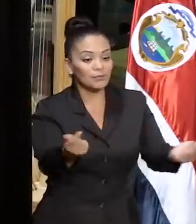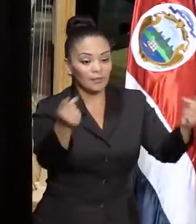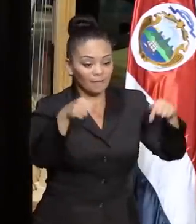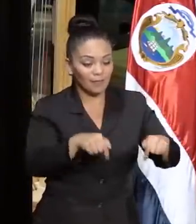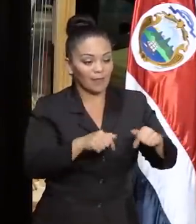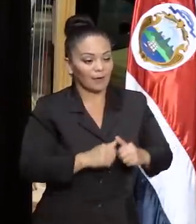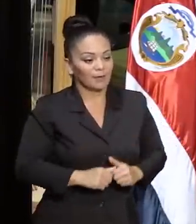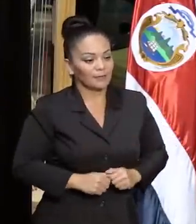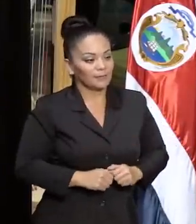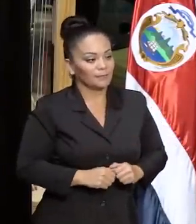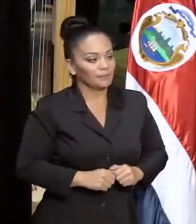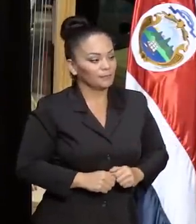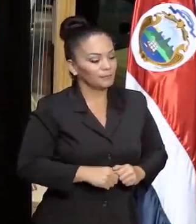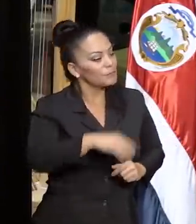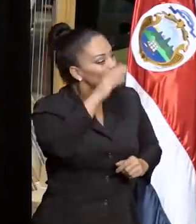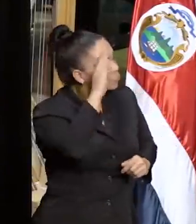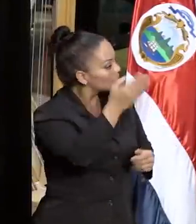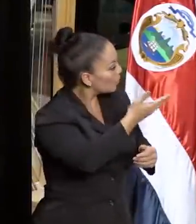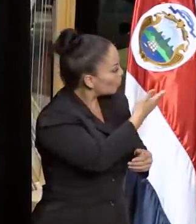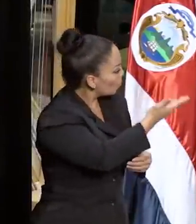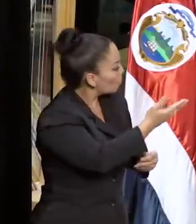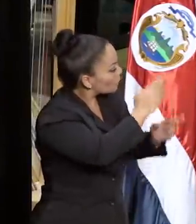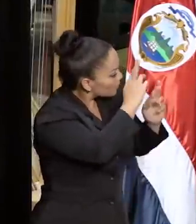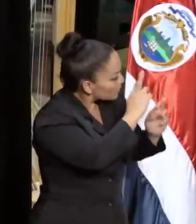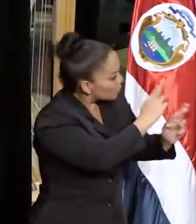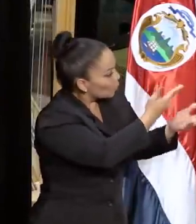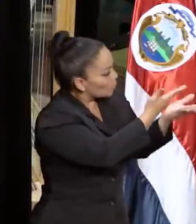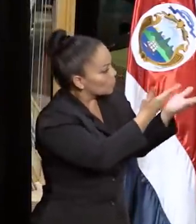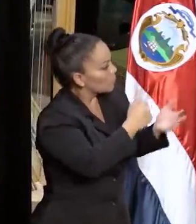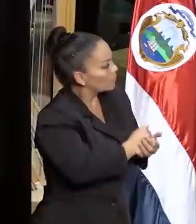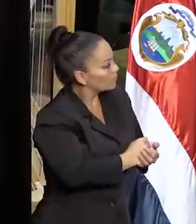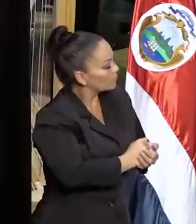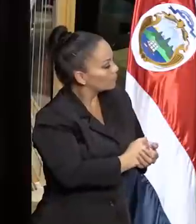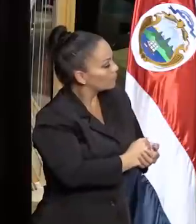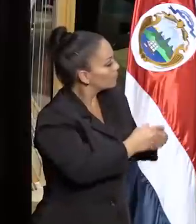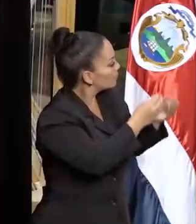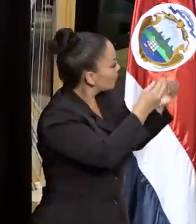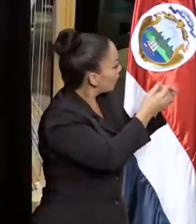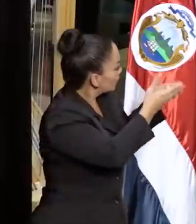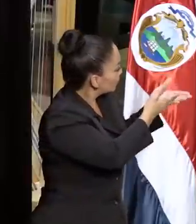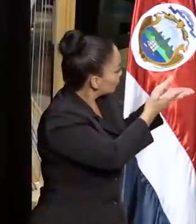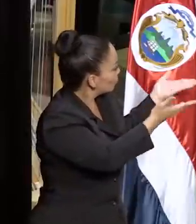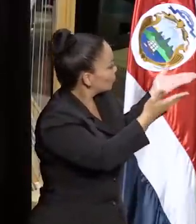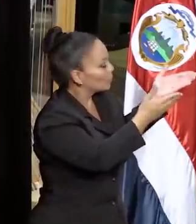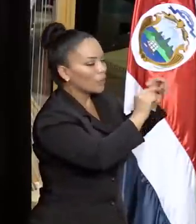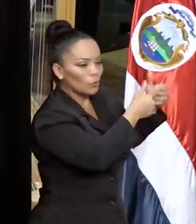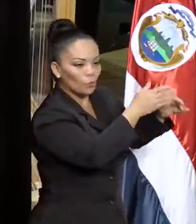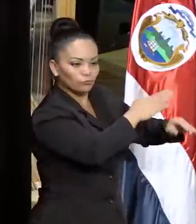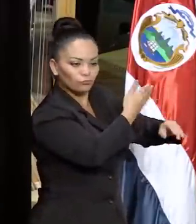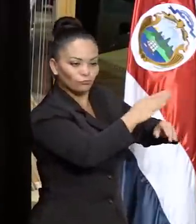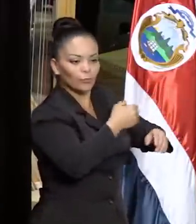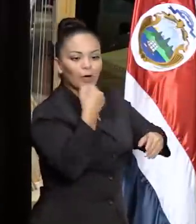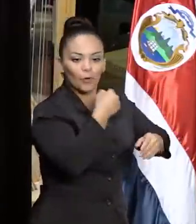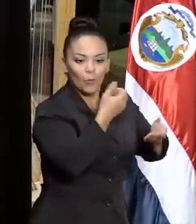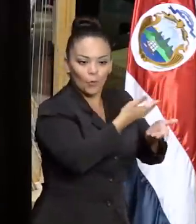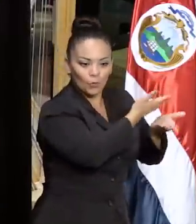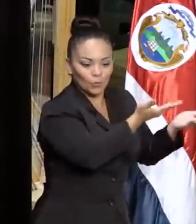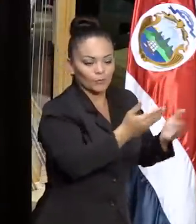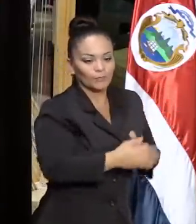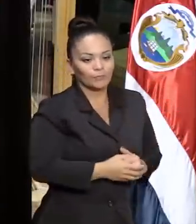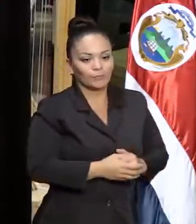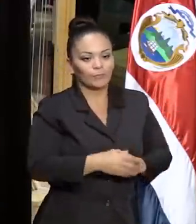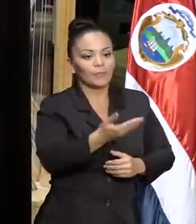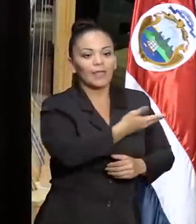venido. Un saludo muy respetuoso a los maestros, a la orquesta, al coro, obviamente